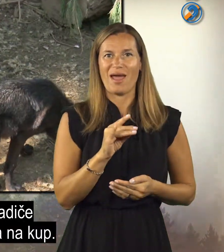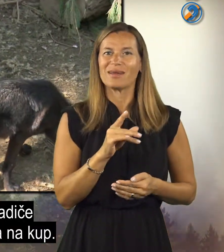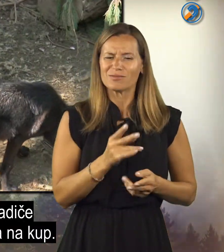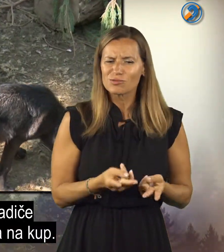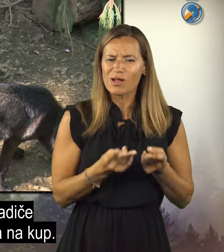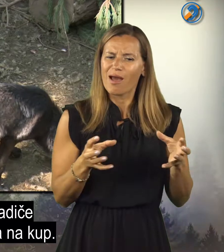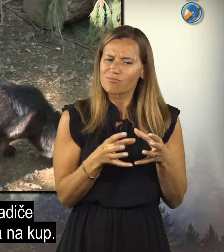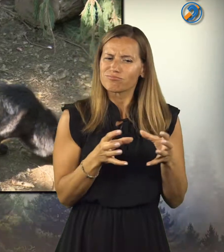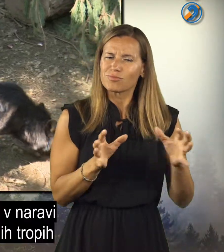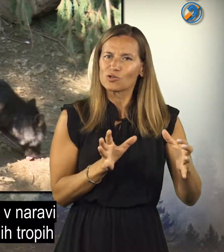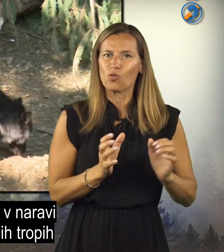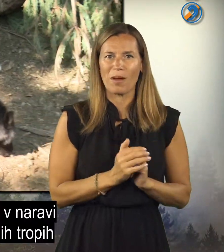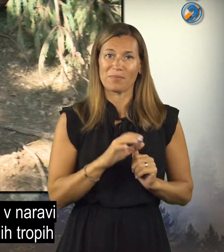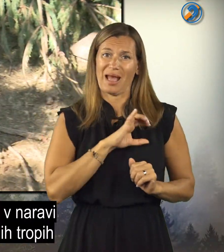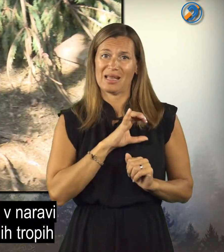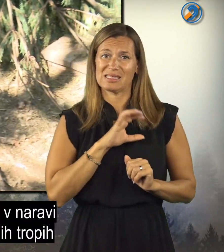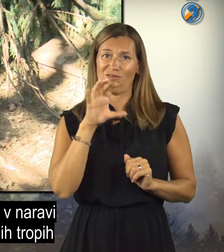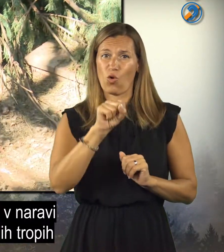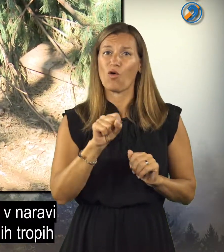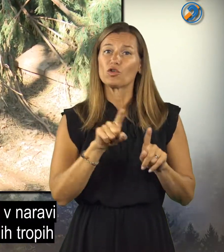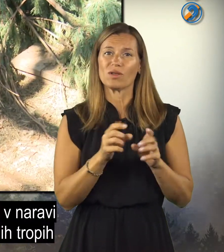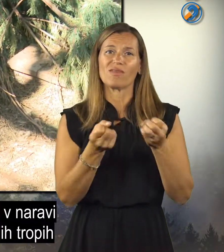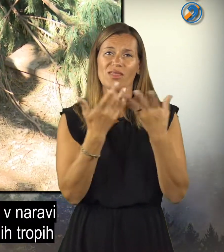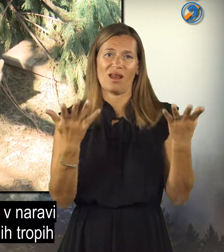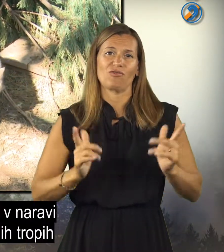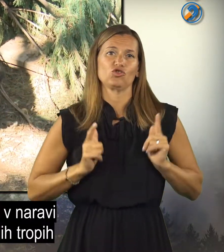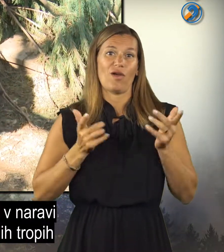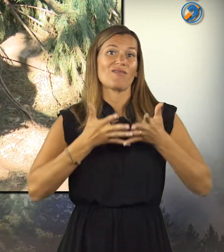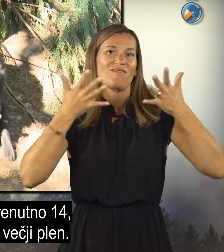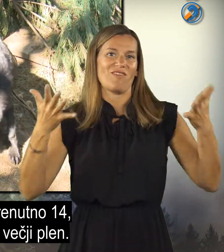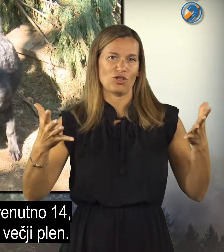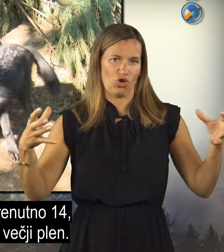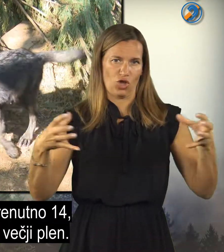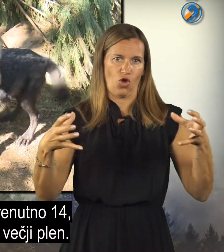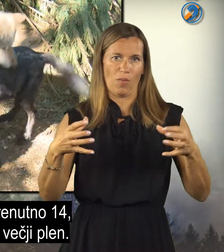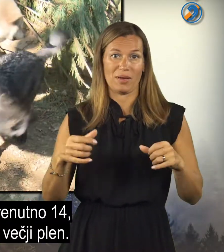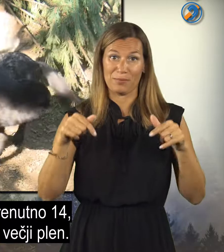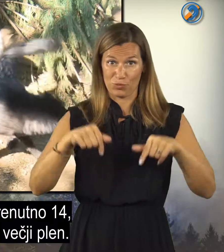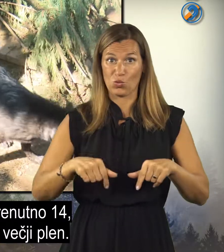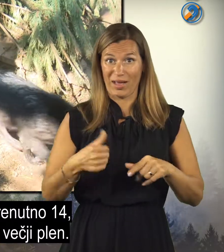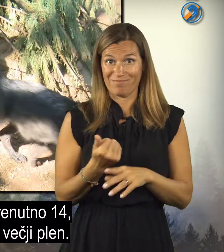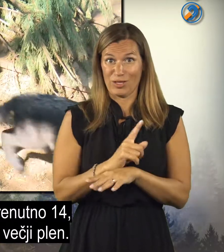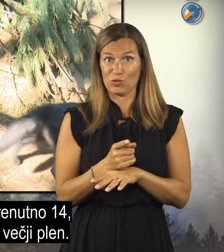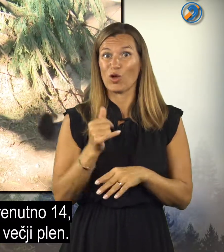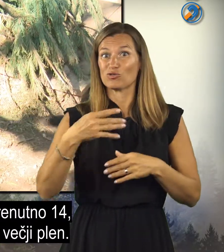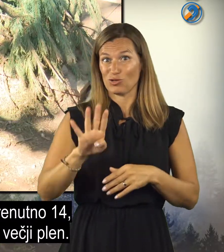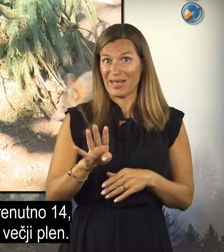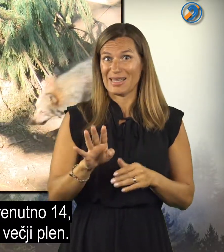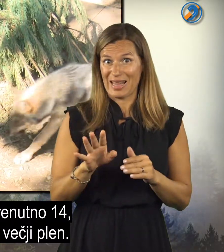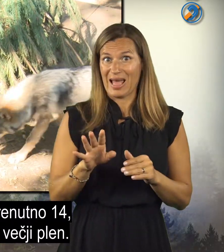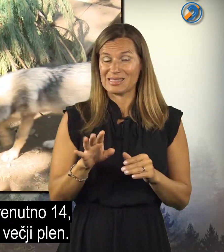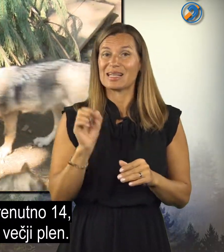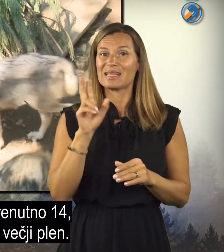zganja na kupu. Kanadski volkovi tudi v naravi živijo v večjih tropih, no in pri nas jih je trenutno 14,